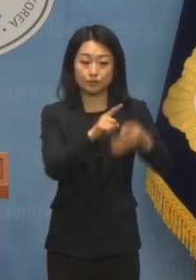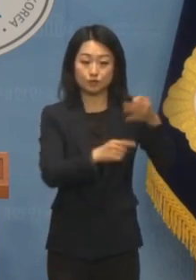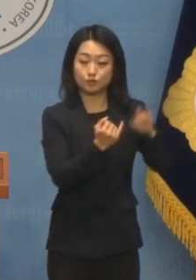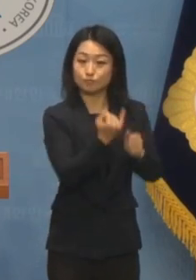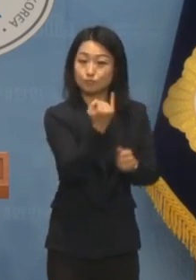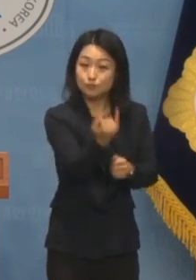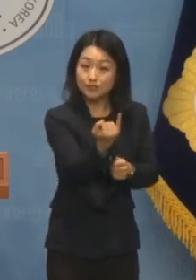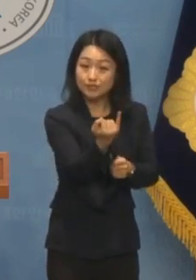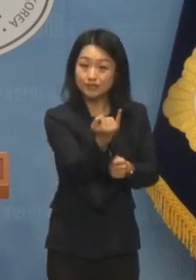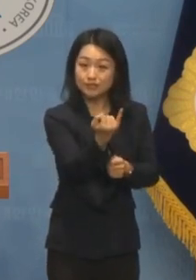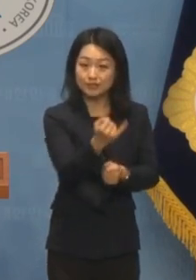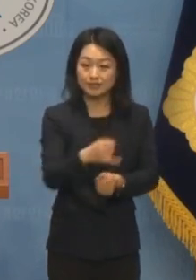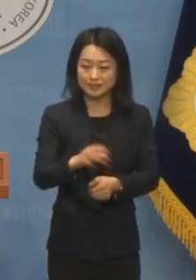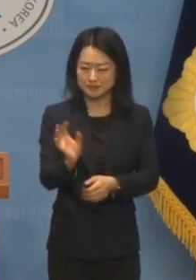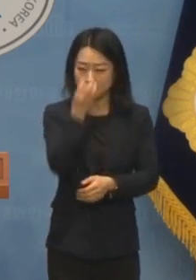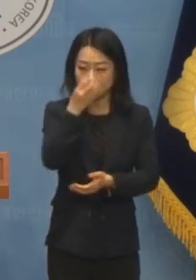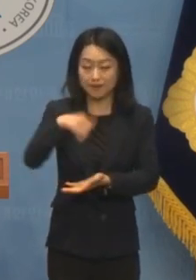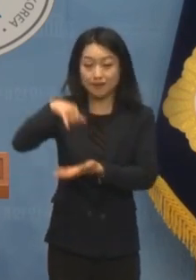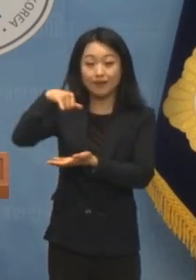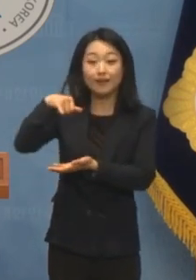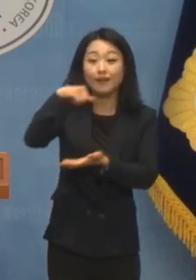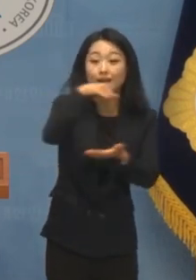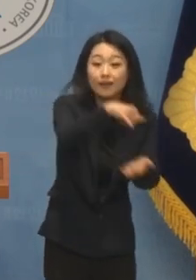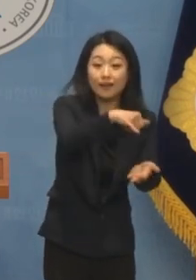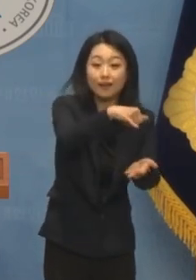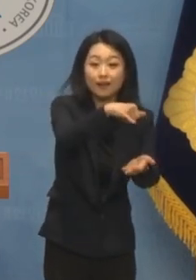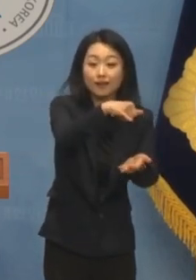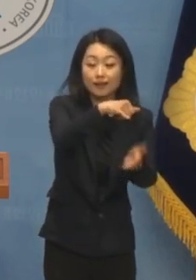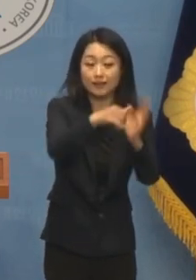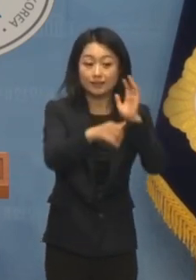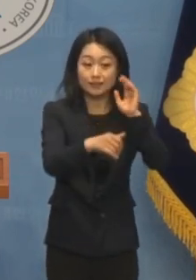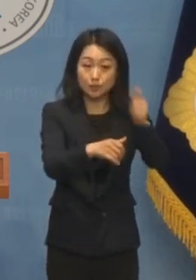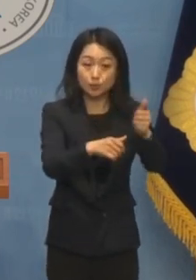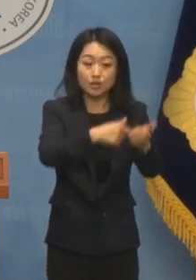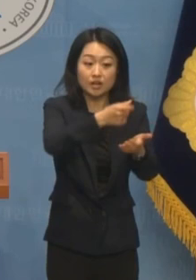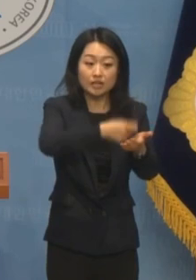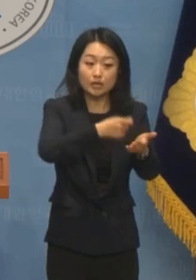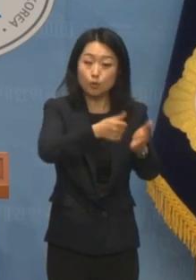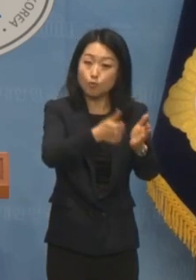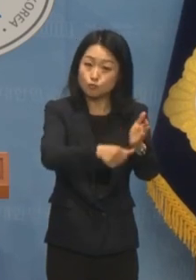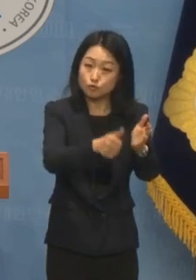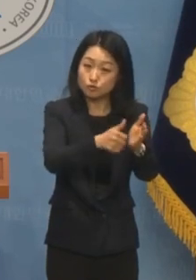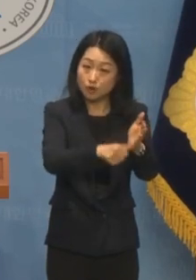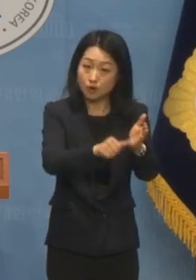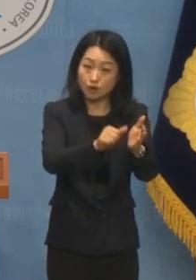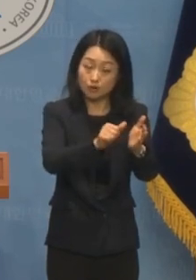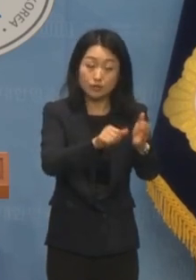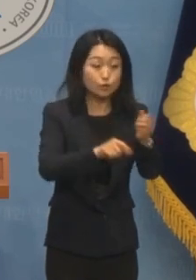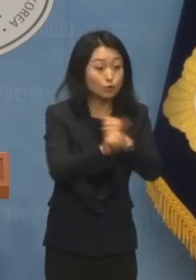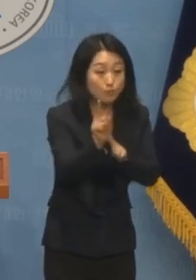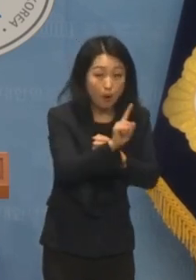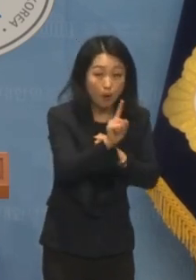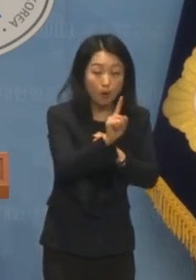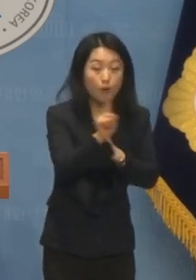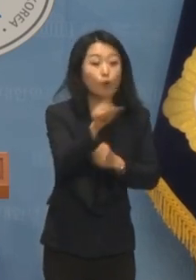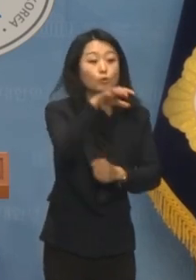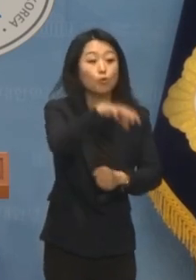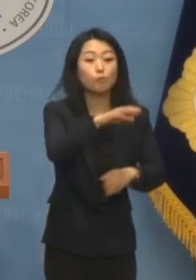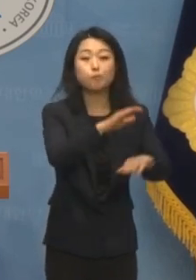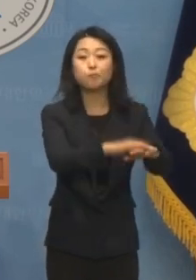여사가 받은 수백만 원대의 디올백이 어떤 경위로 대통령 기록물이 되었는지 지금 어디 있는지